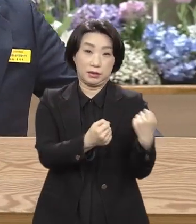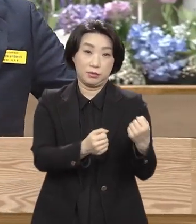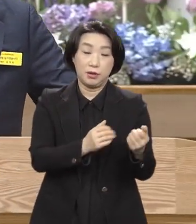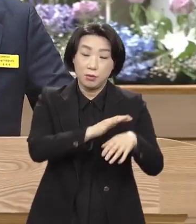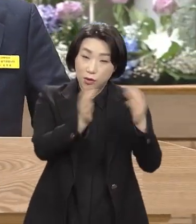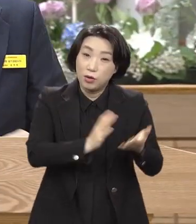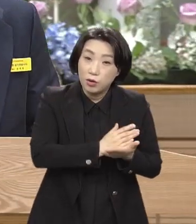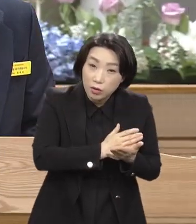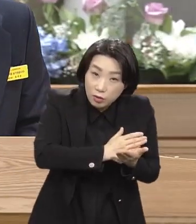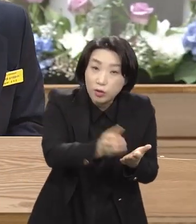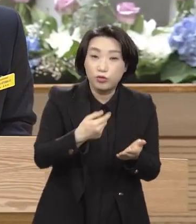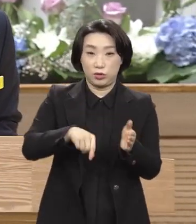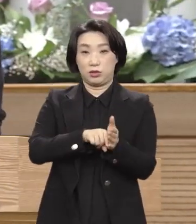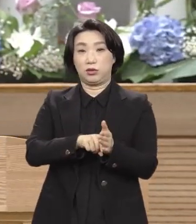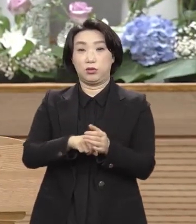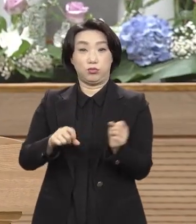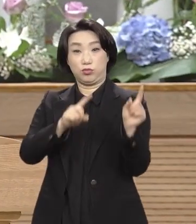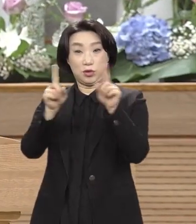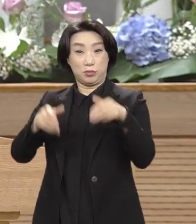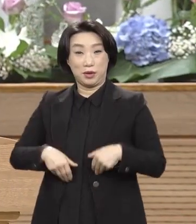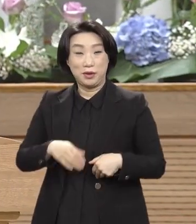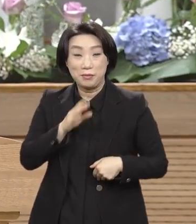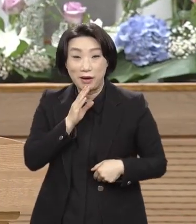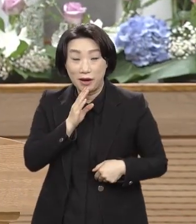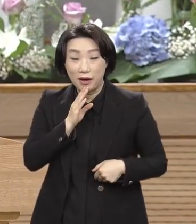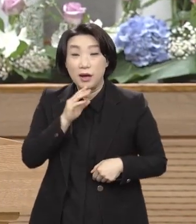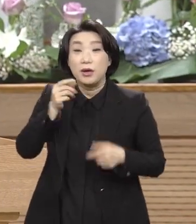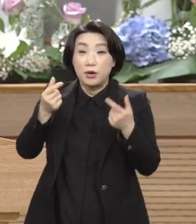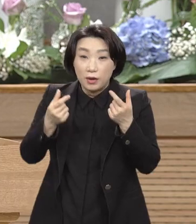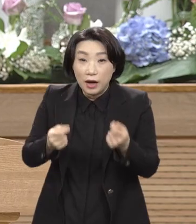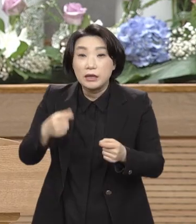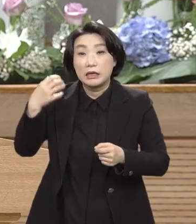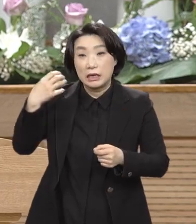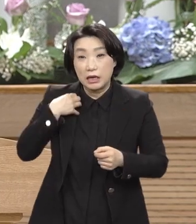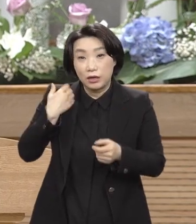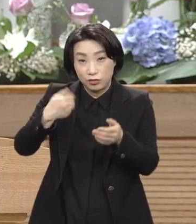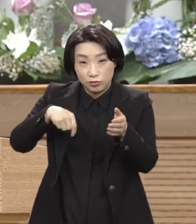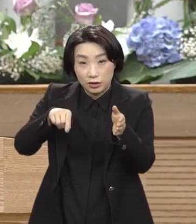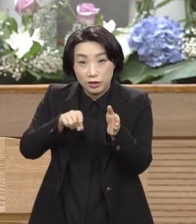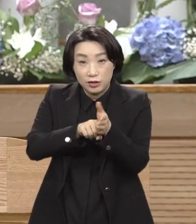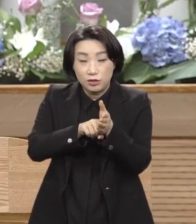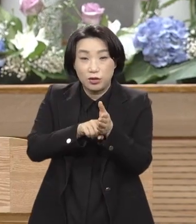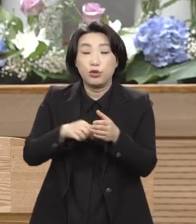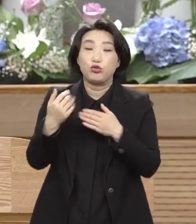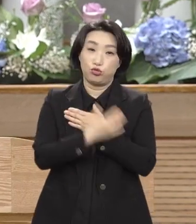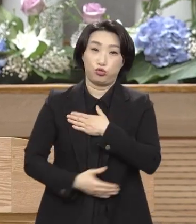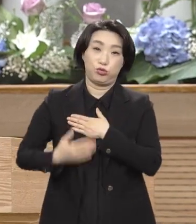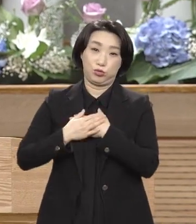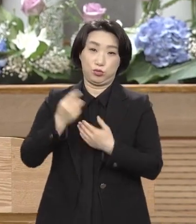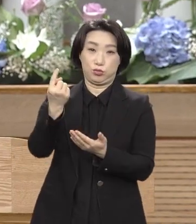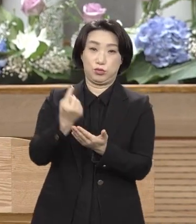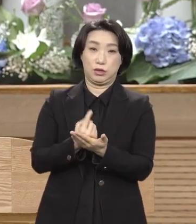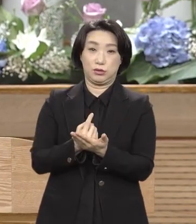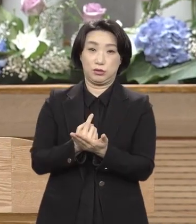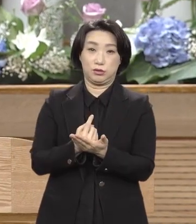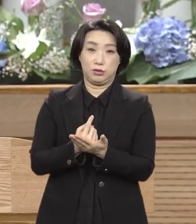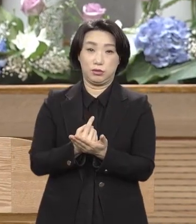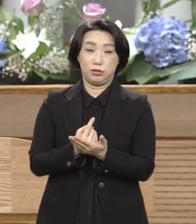이제 보세요. 그렇게 하기 위해서 육신을 입고 오셨다. 자